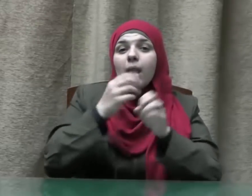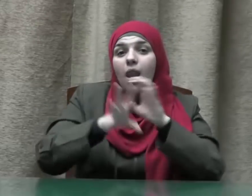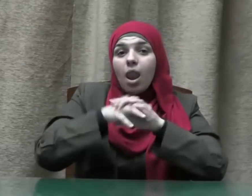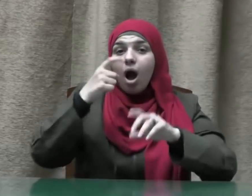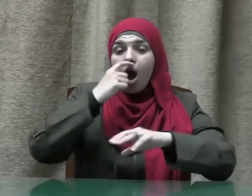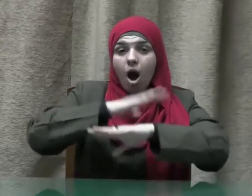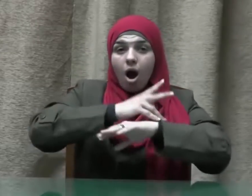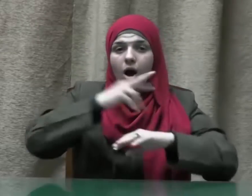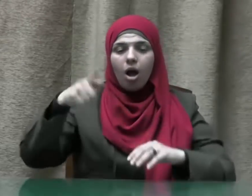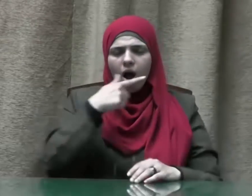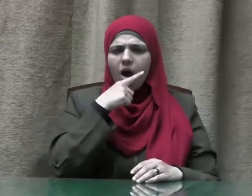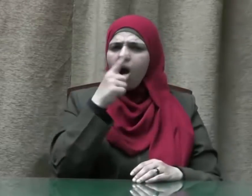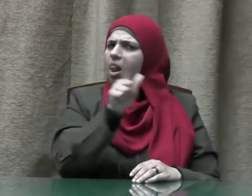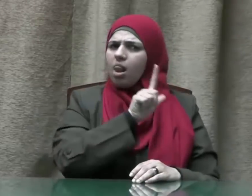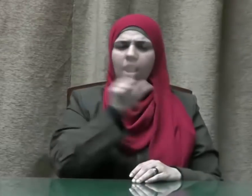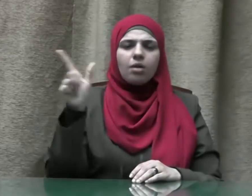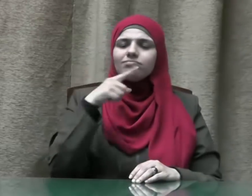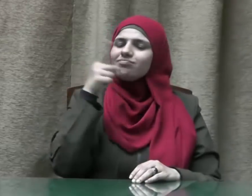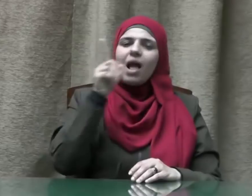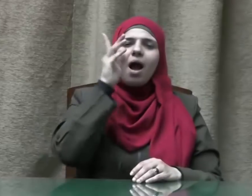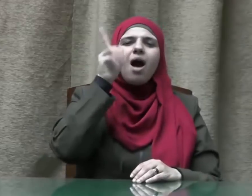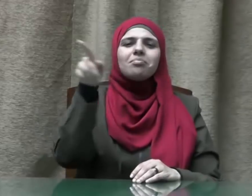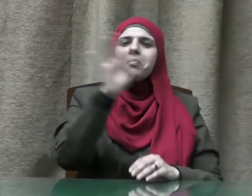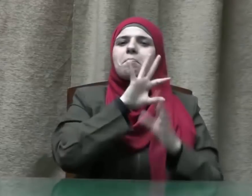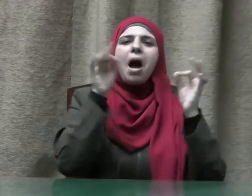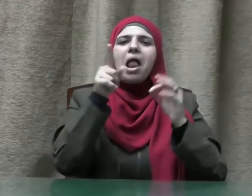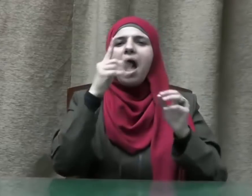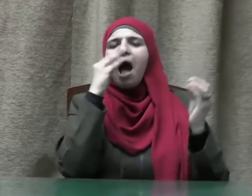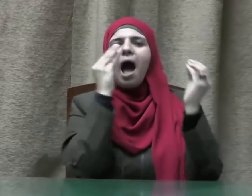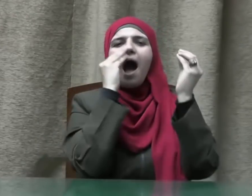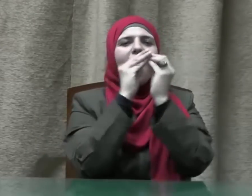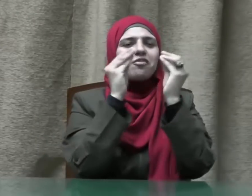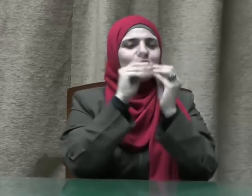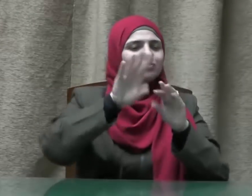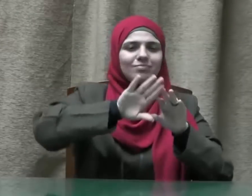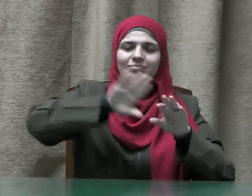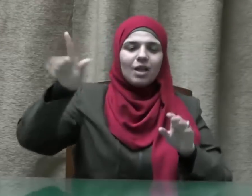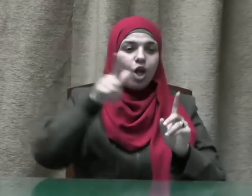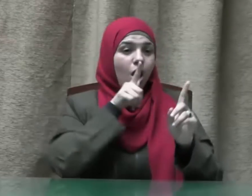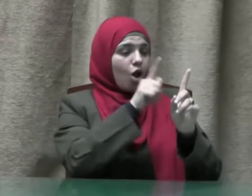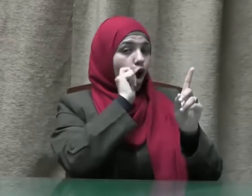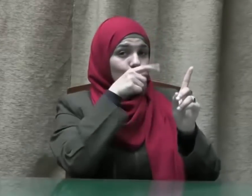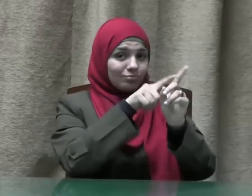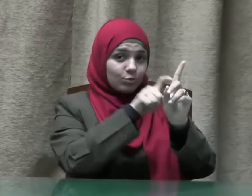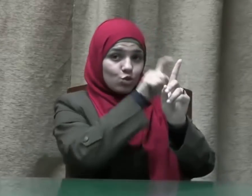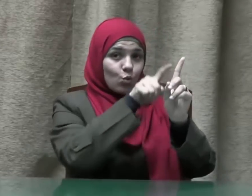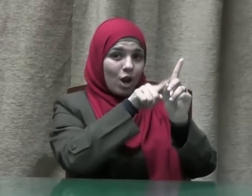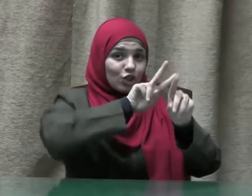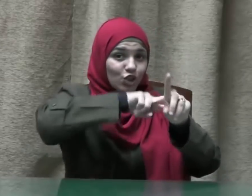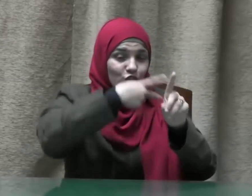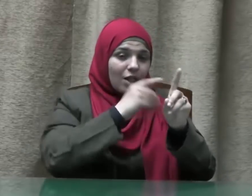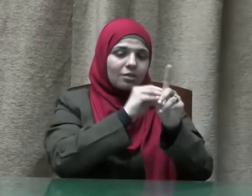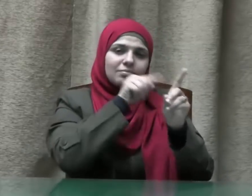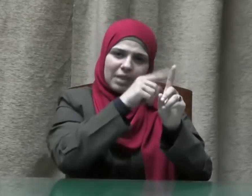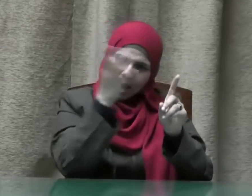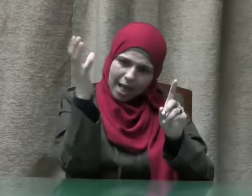لا قال لست تعرفه ثم قال للرجل أي الشاهد ائتي بمن